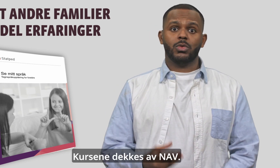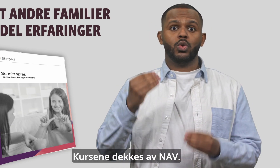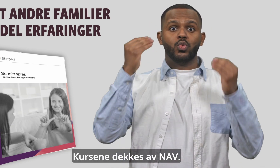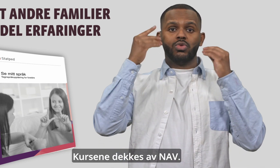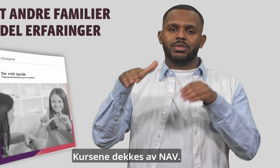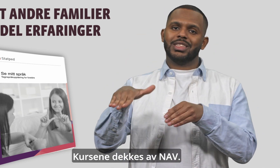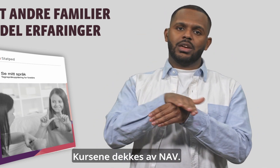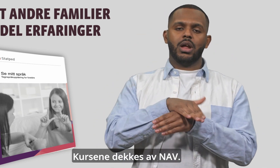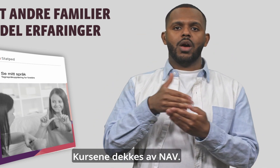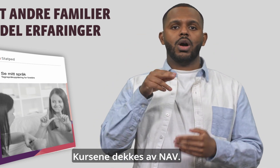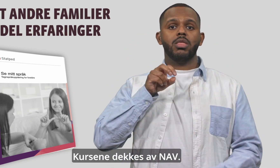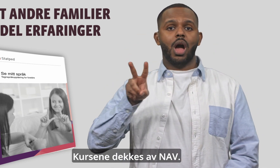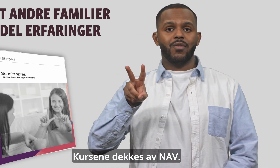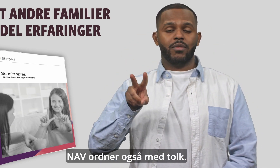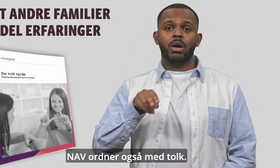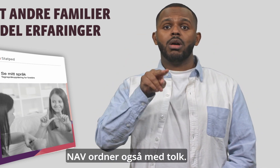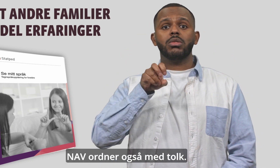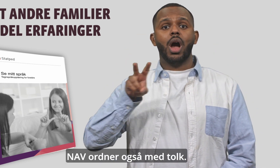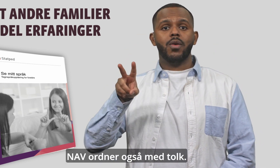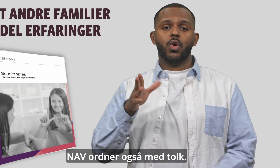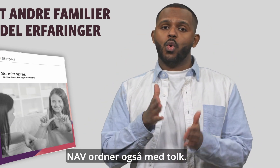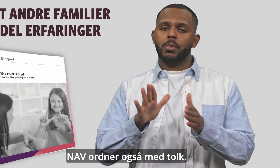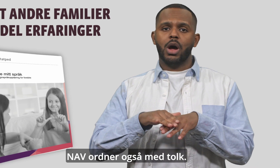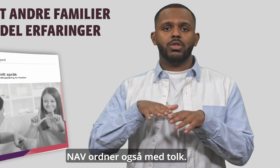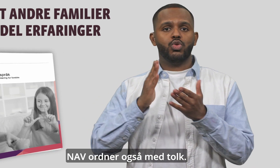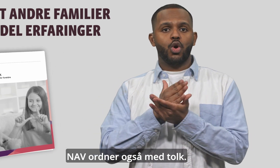Kursene dekkes av NAV. NAV ordner også med tolk.